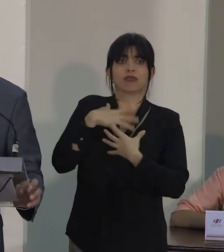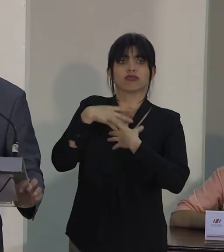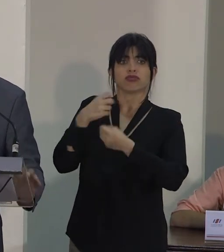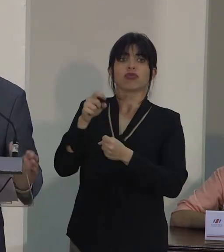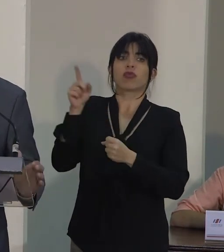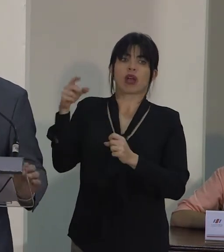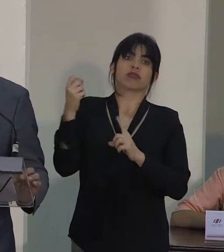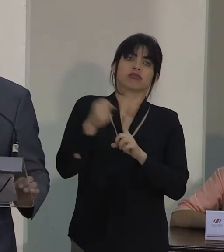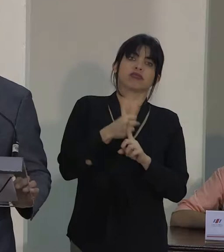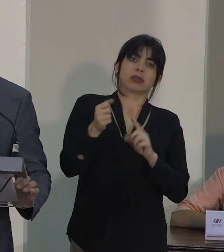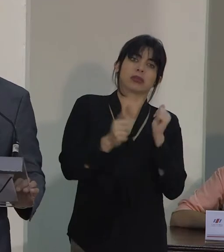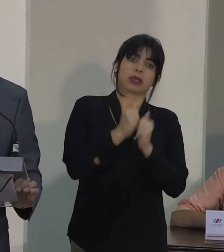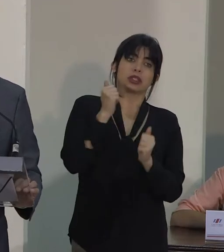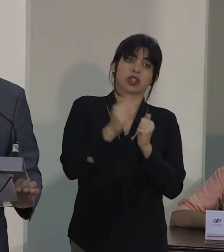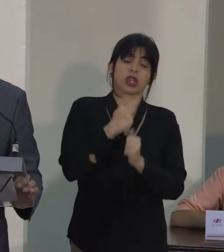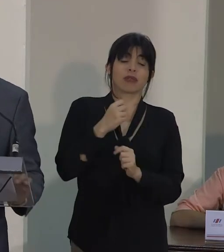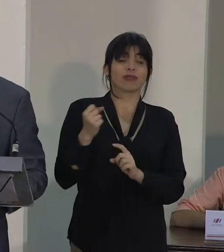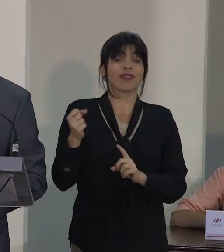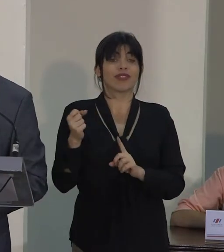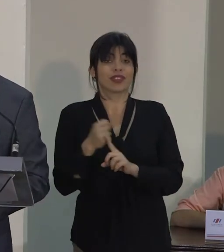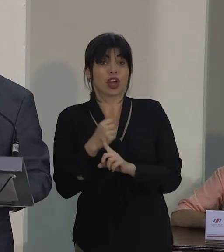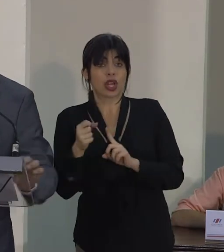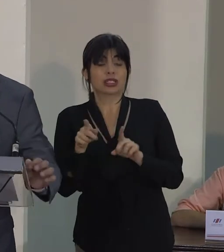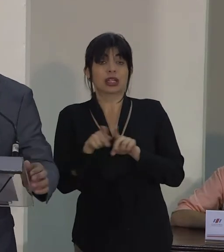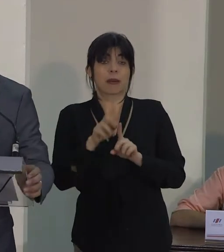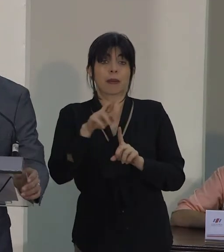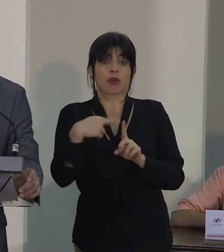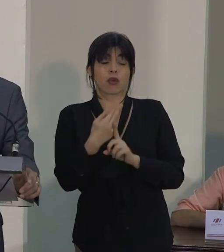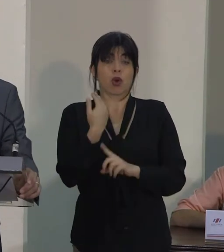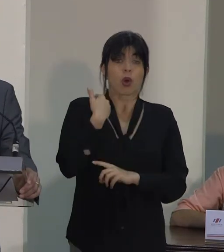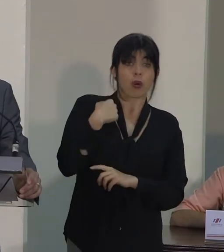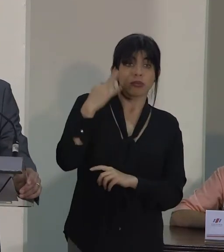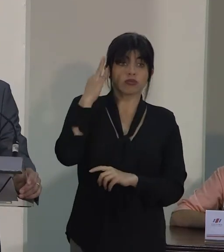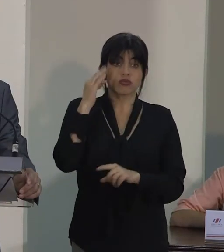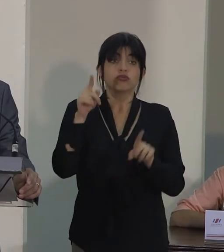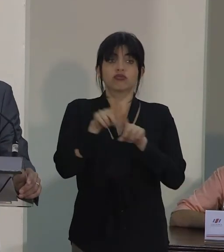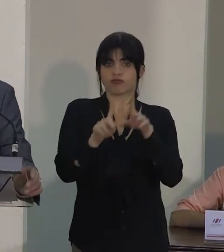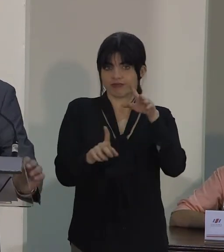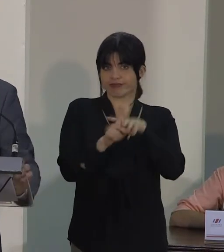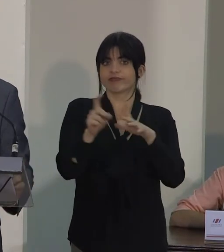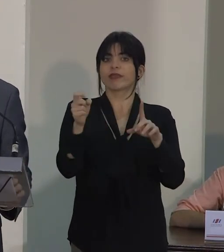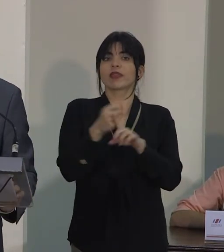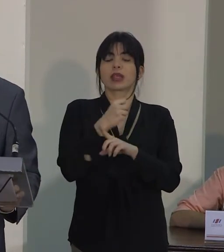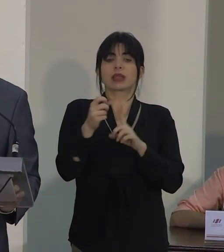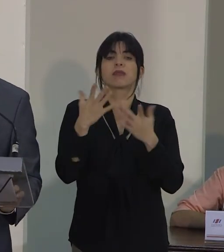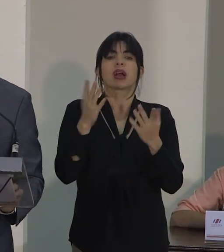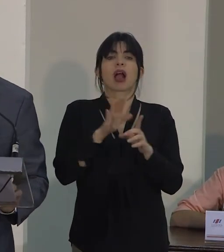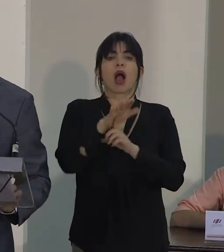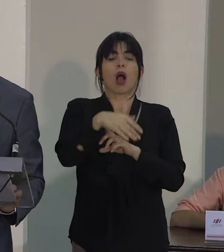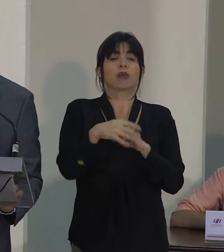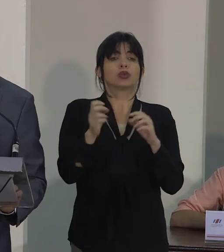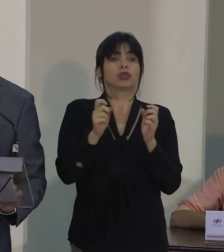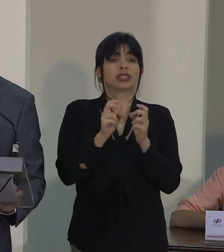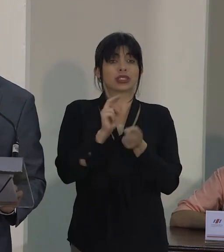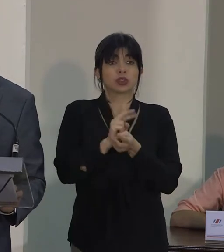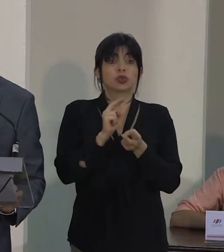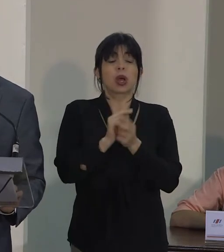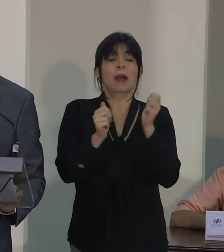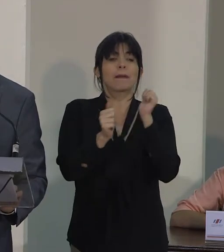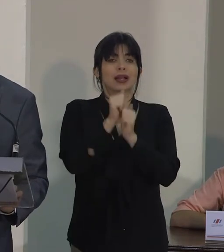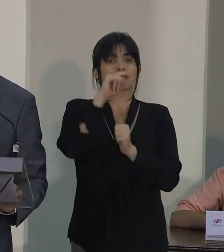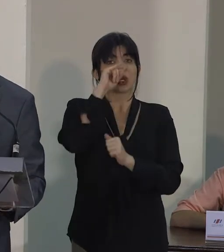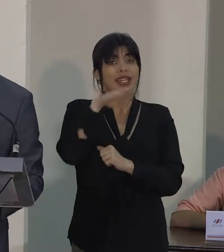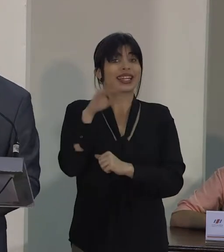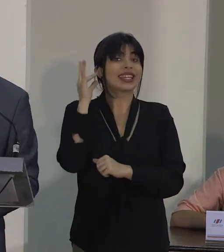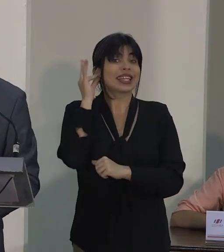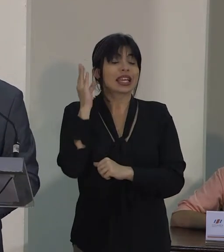La violencia diferenciada de género también se vio reflejada en las víctimas de abuso sexual, la mayoría de las cuales fueron